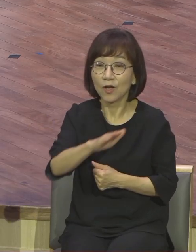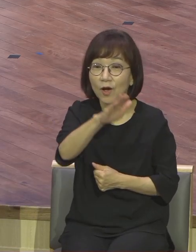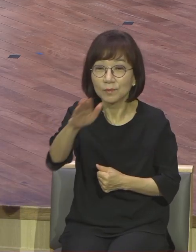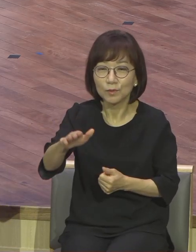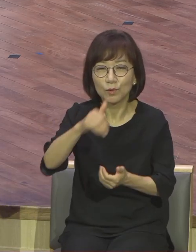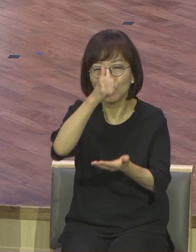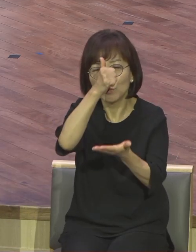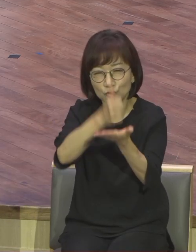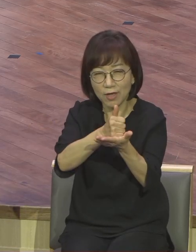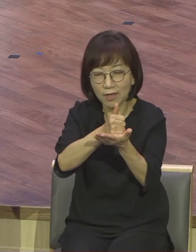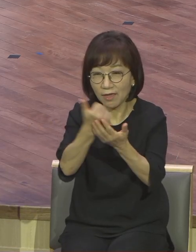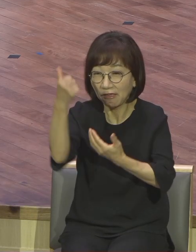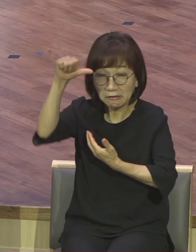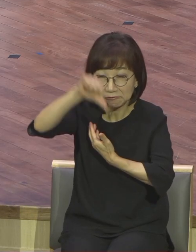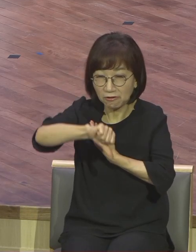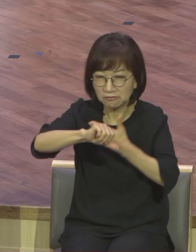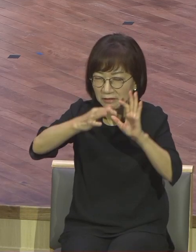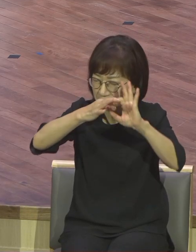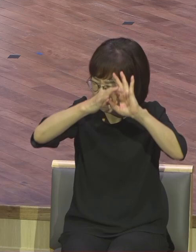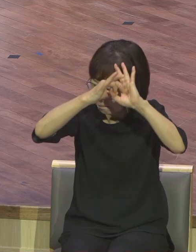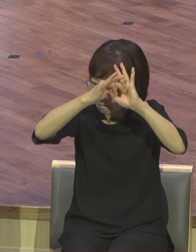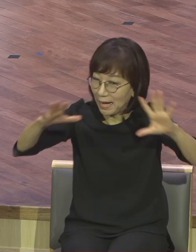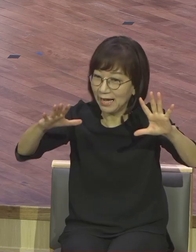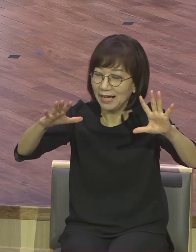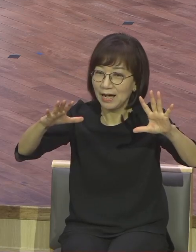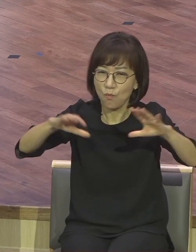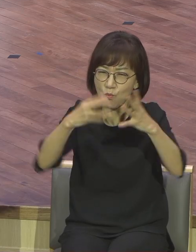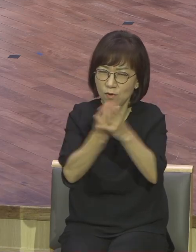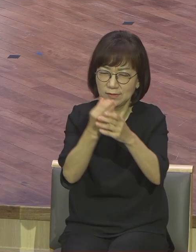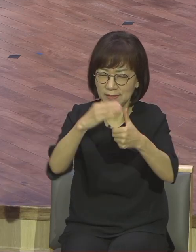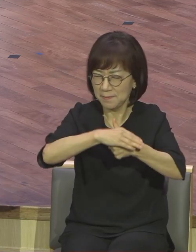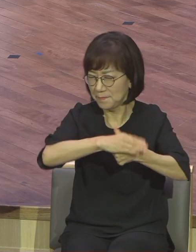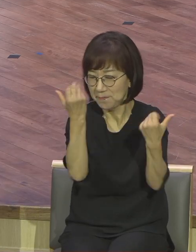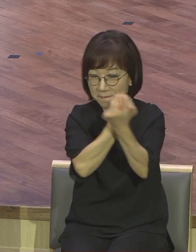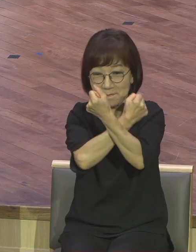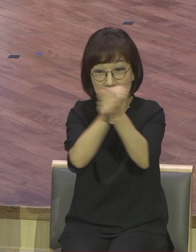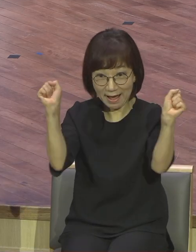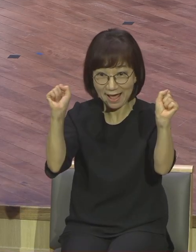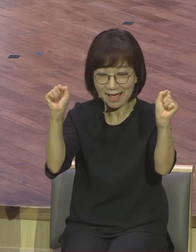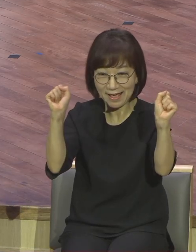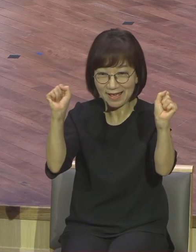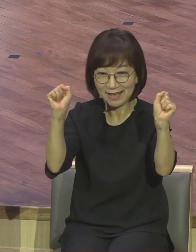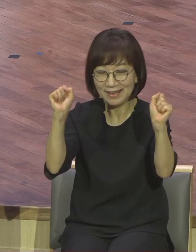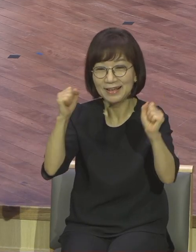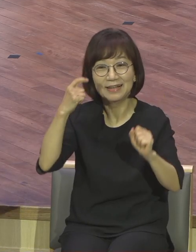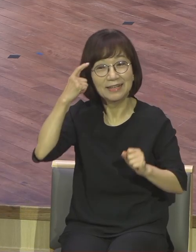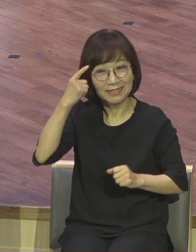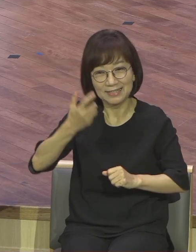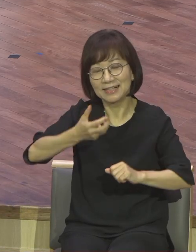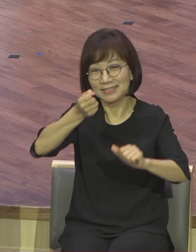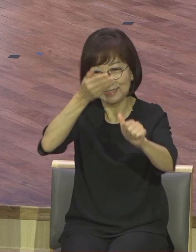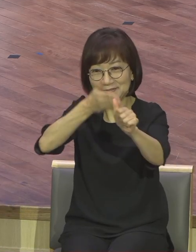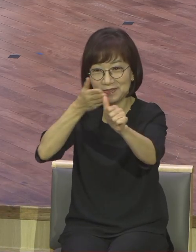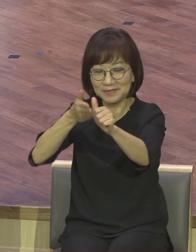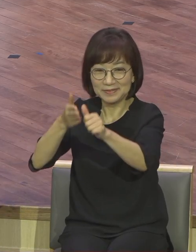완전히 해방된 걸 누리시기 바랍니다. 이걸 누려야 돼요. 안 그러면 또 속아요. 그리고 로마서 8장